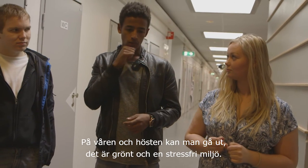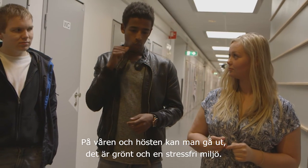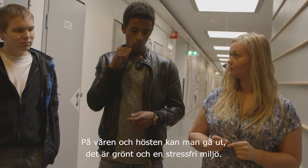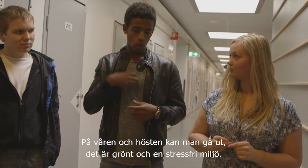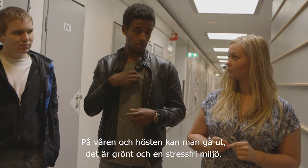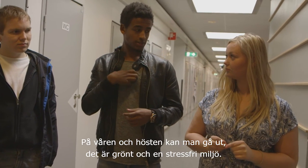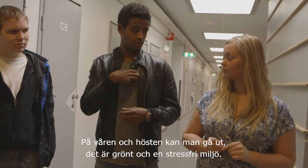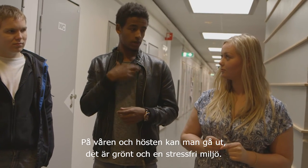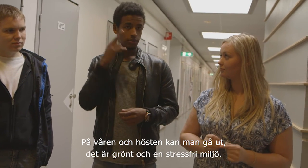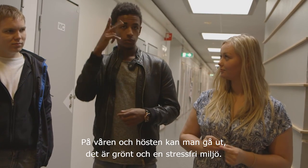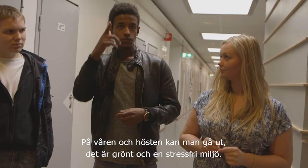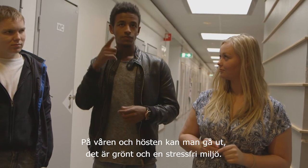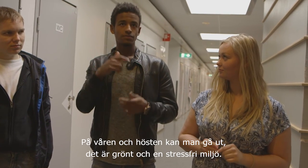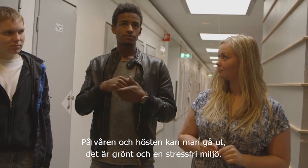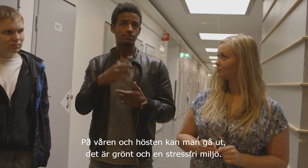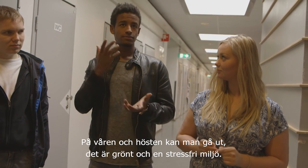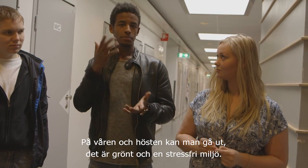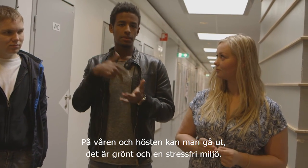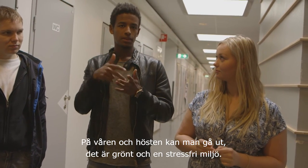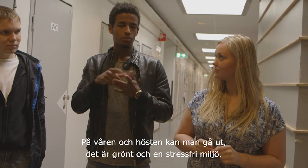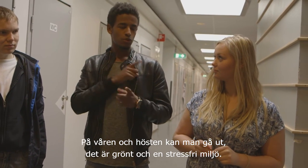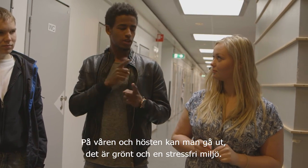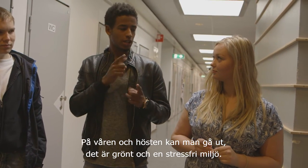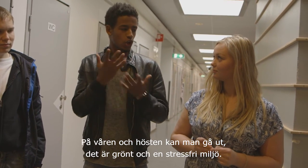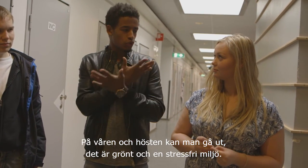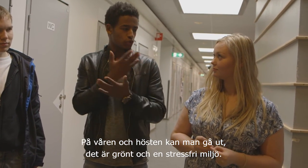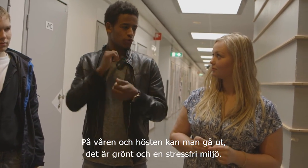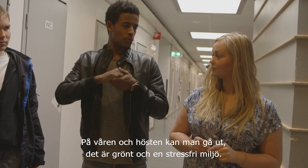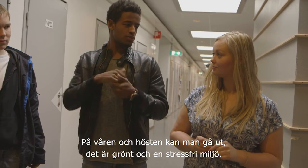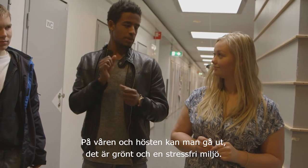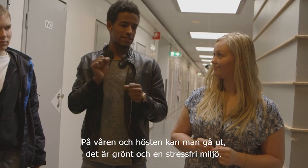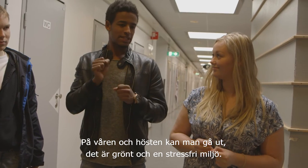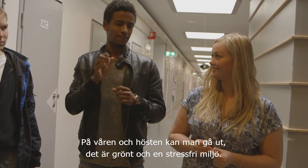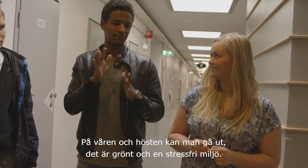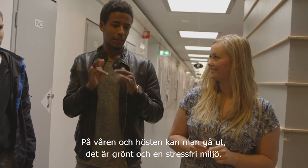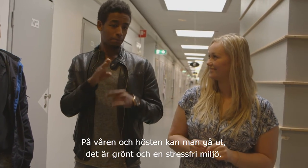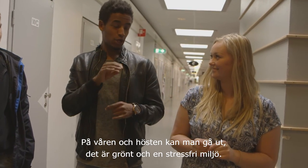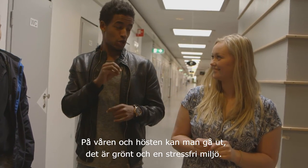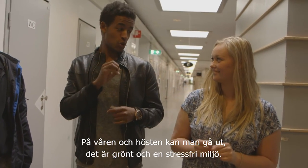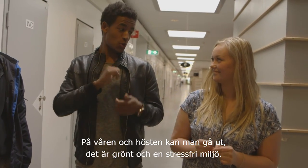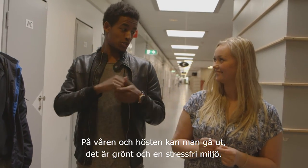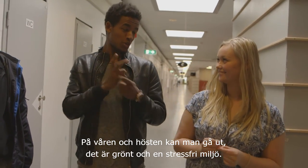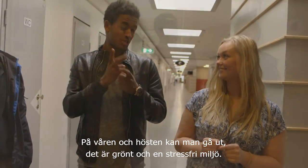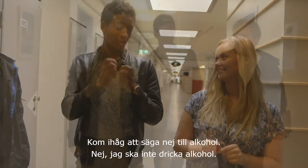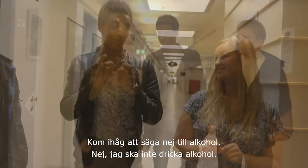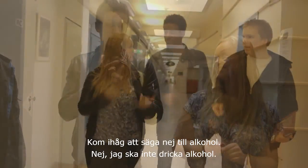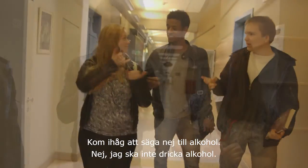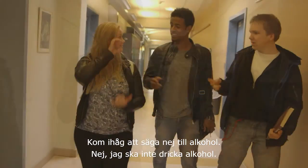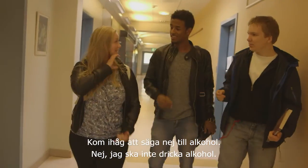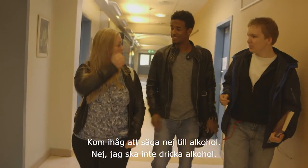Speciellt under våren och hösten. Då kan man gå ut och promenera. Det är grönt ute och en stressfri miljö. Ikväll får ni